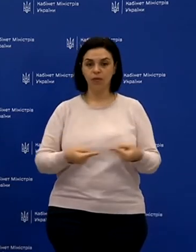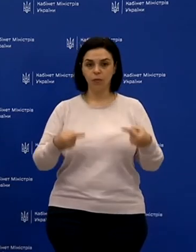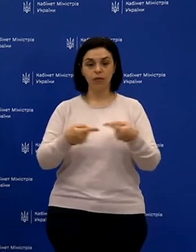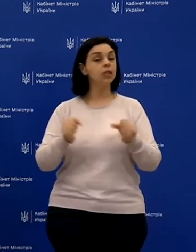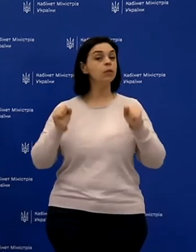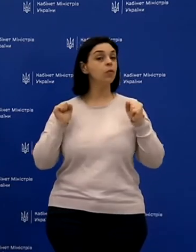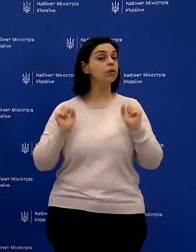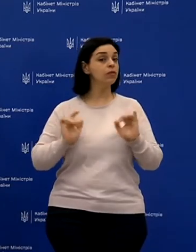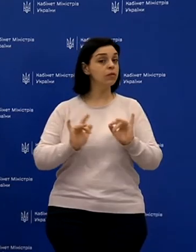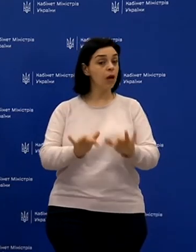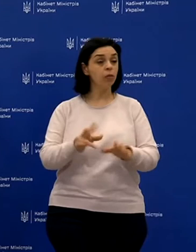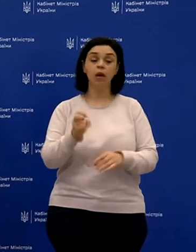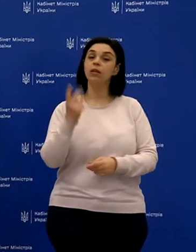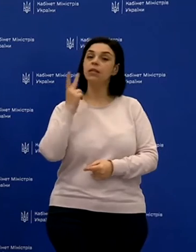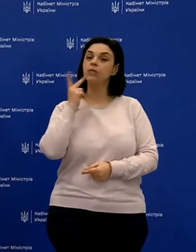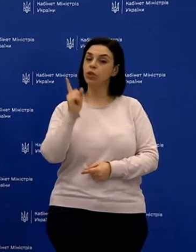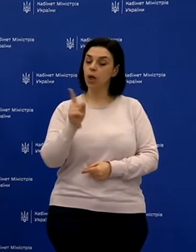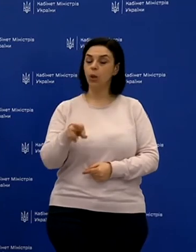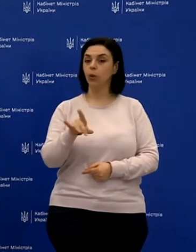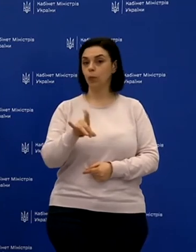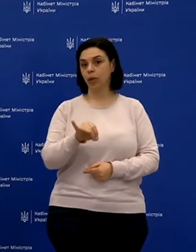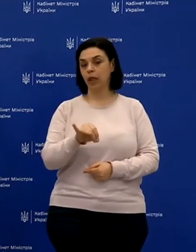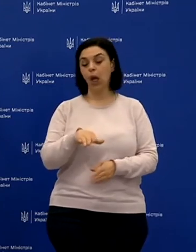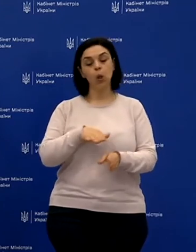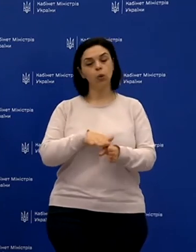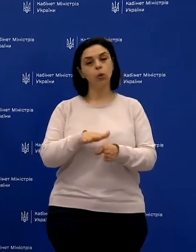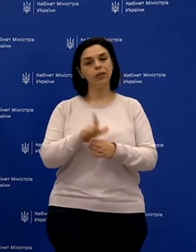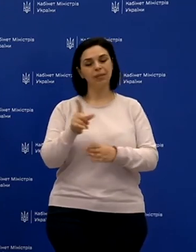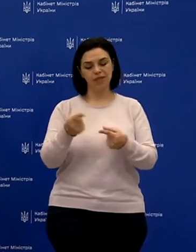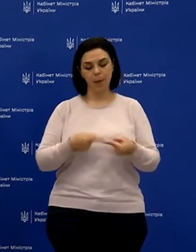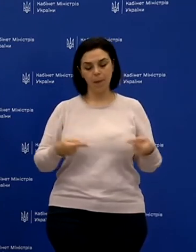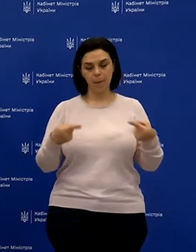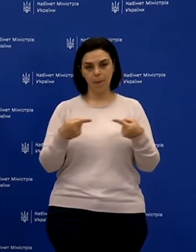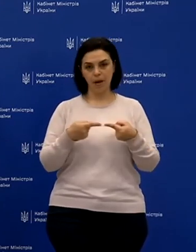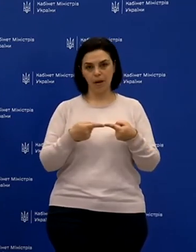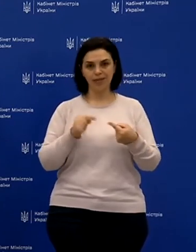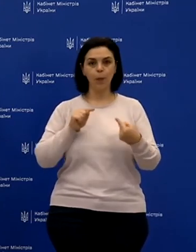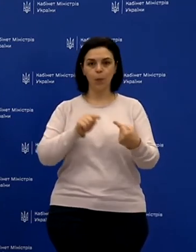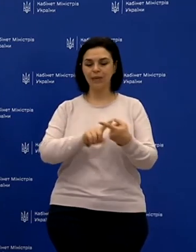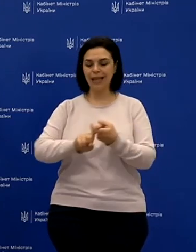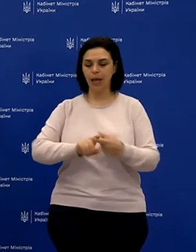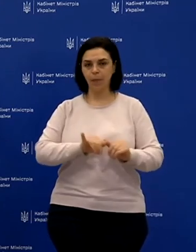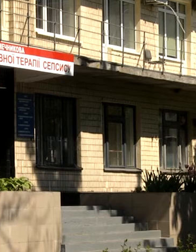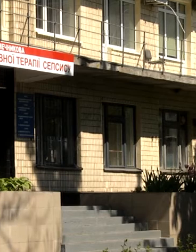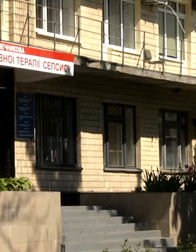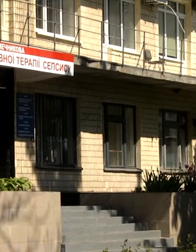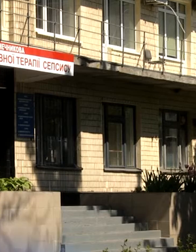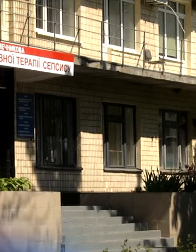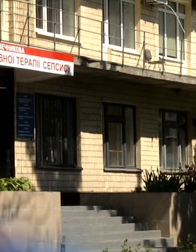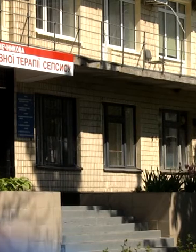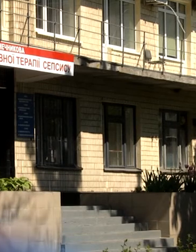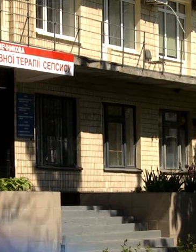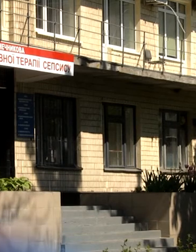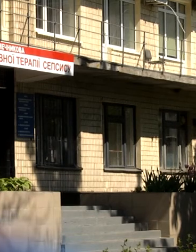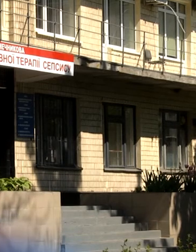спортивних заходів, але, звичайно, при дотриманні певних протиепідемічних заходів. Юлія